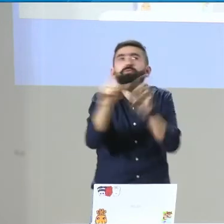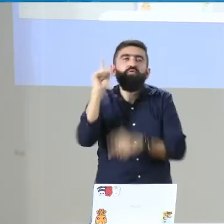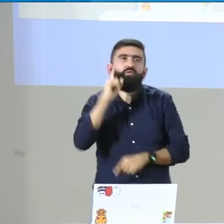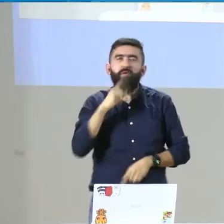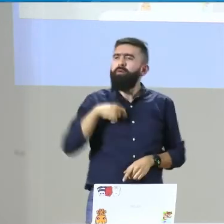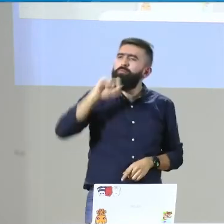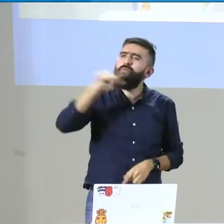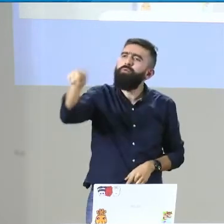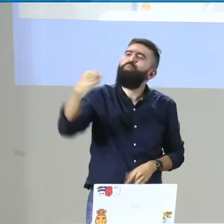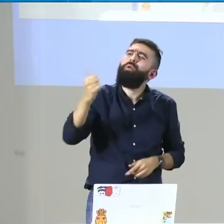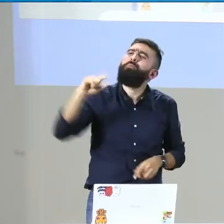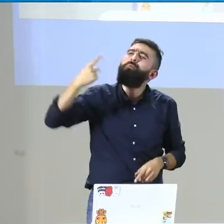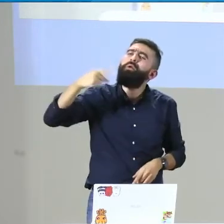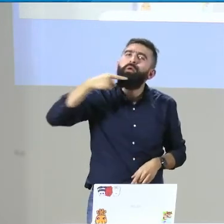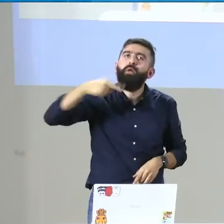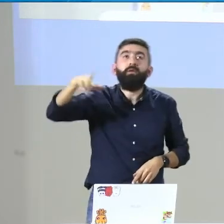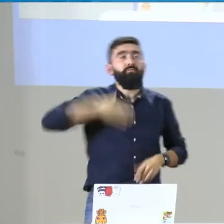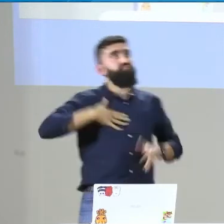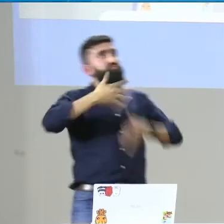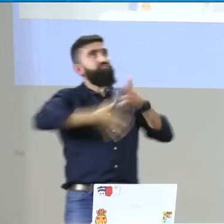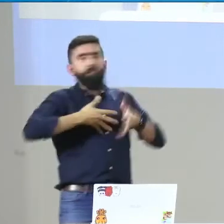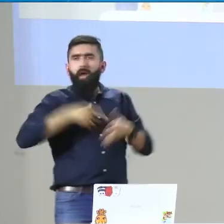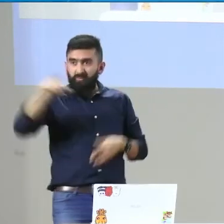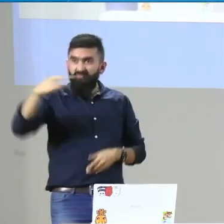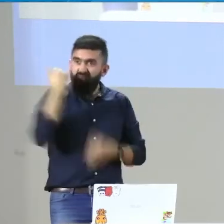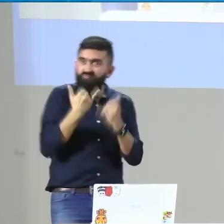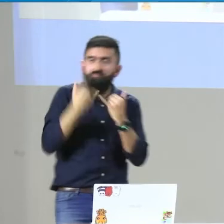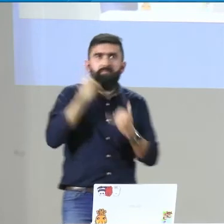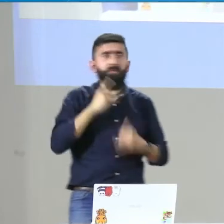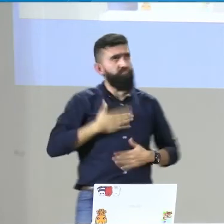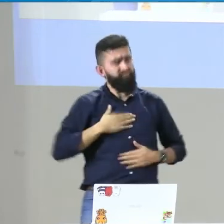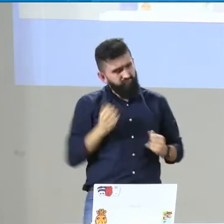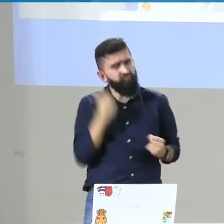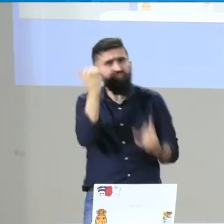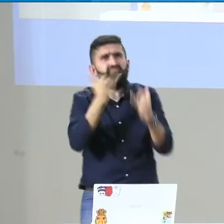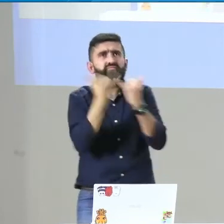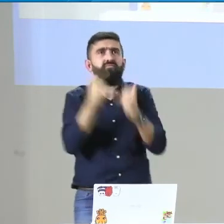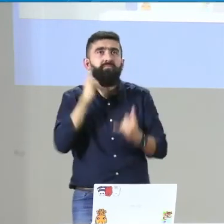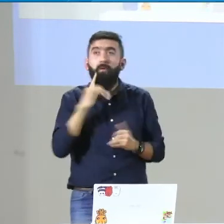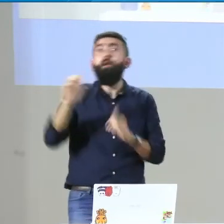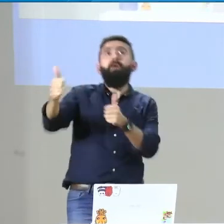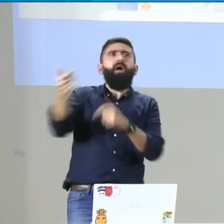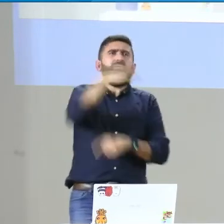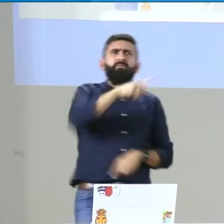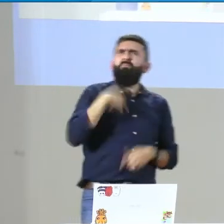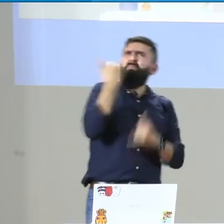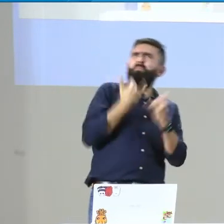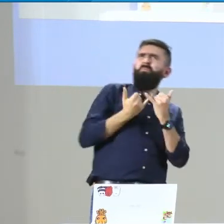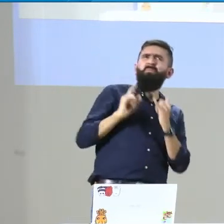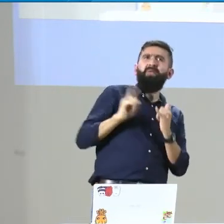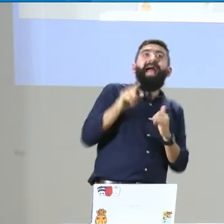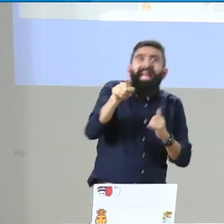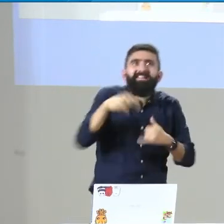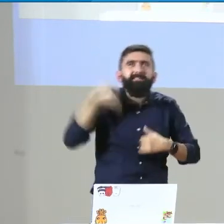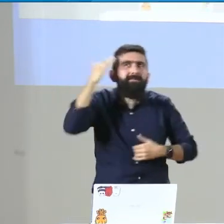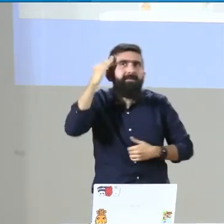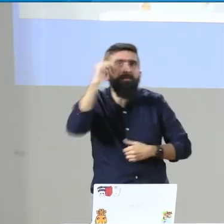cómo participa de una comunidad? Entonces, por ejemplo, yo le puedo preguntar a una persona, bueno, ¿y cuál es su primera lengua? Sí, yo soy una persona sorda. ¿Y se reconoce y se